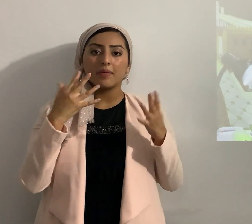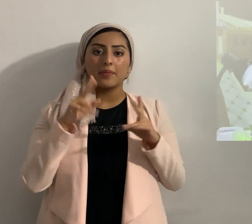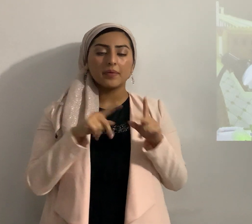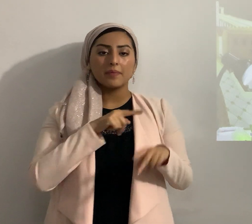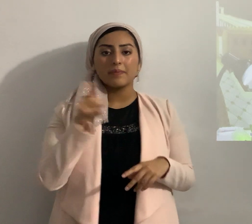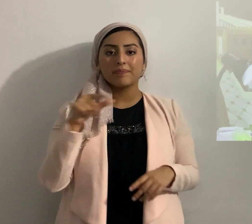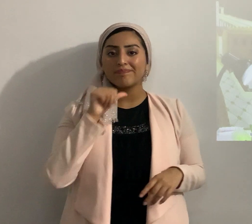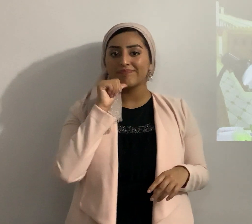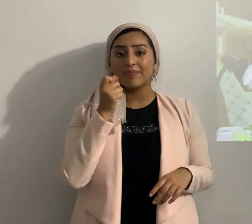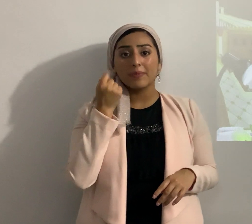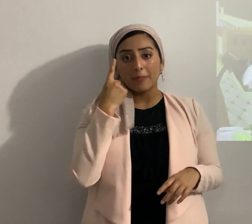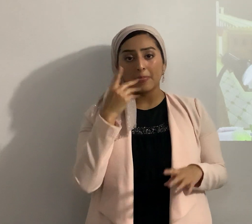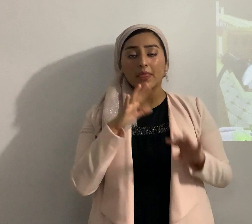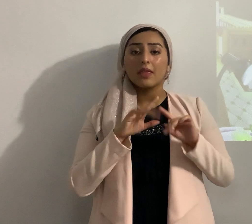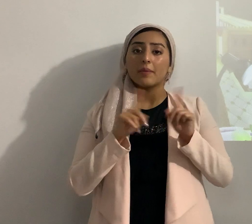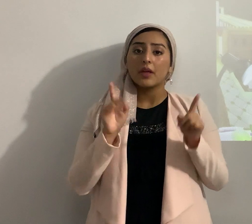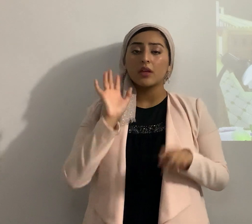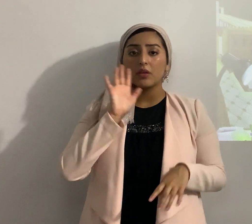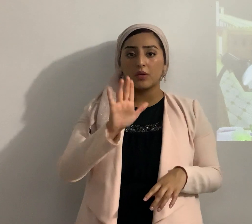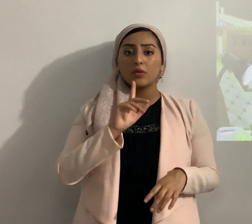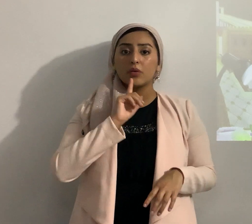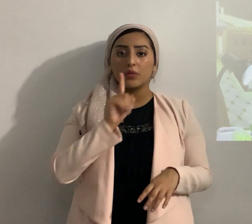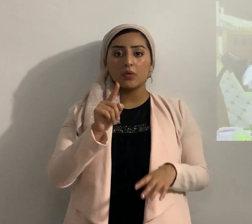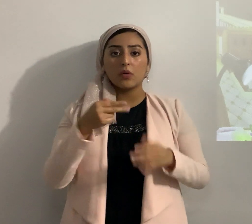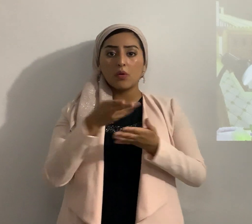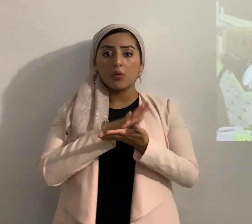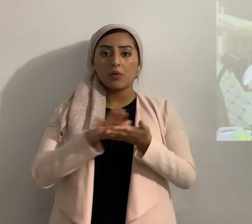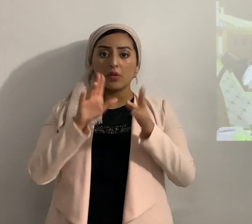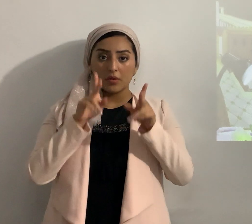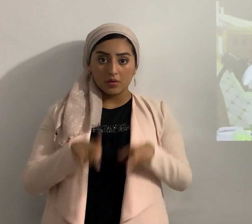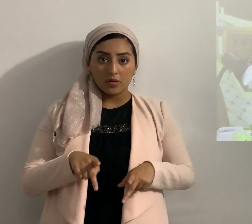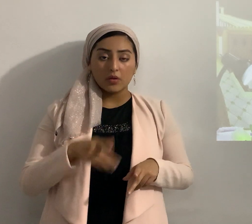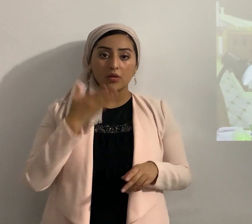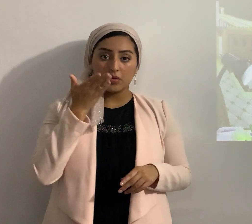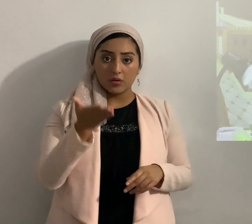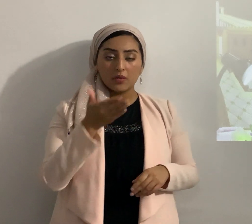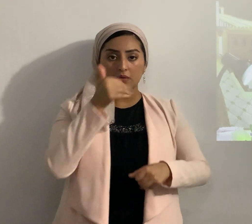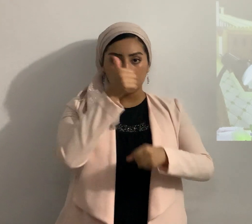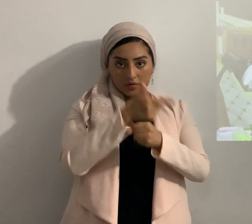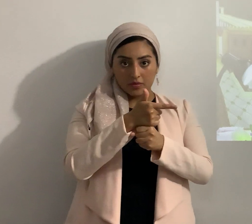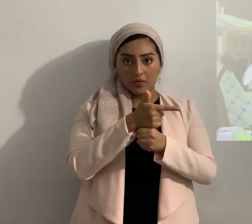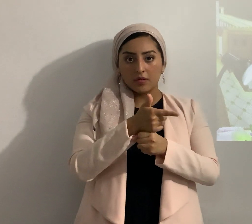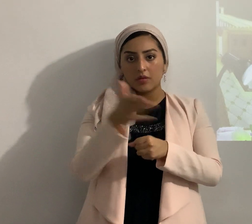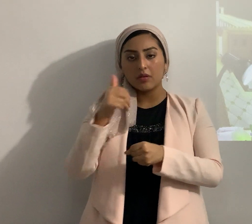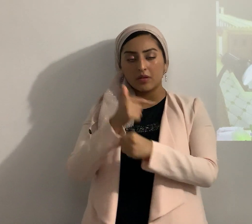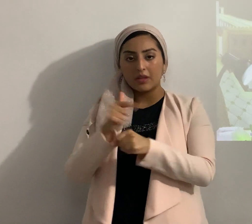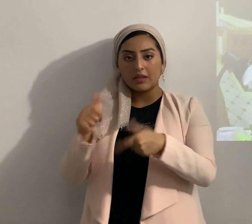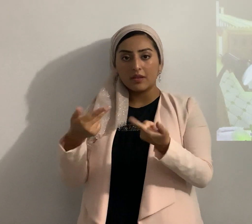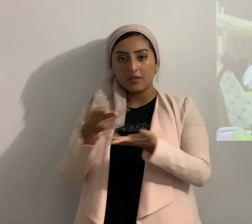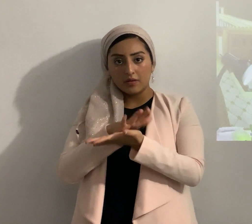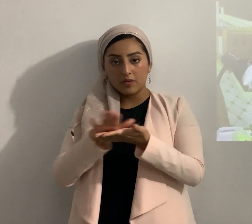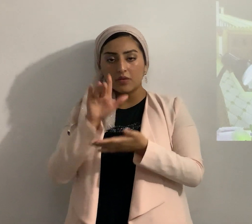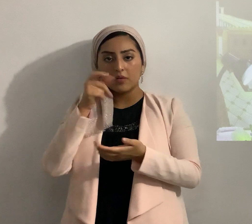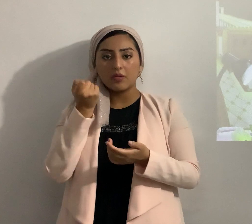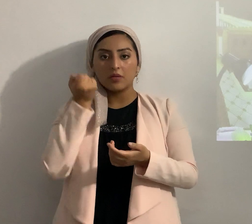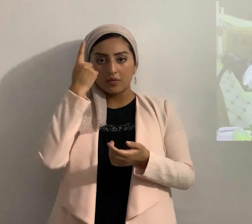entiende pero tú que eres un cados tú que eres un santo hermanas ustedes que son santas entienden esto claramente